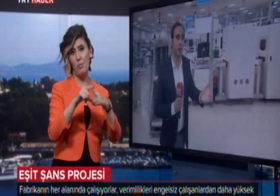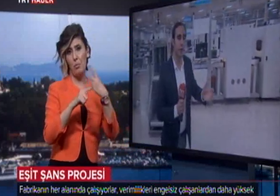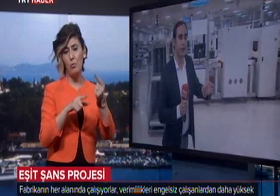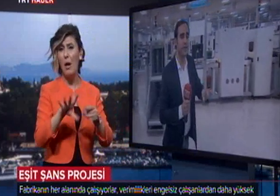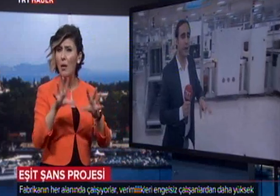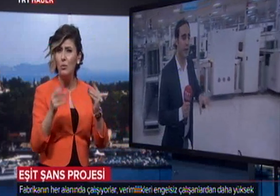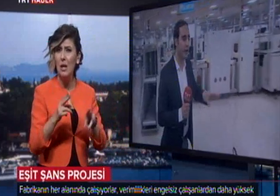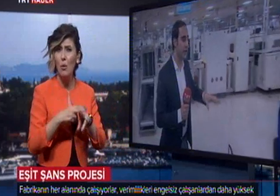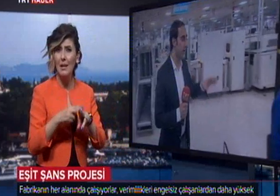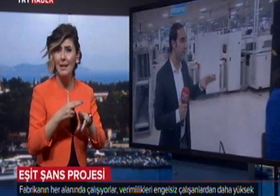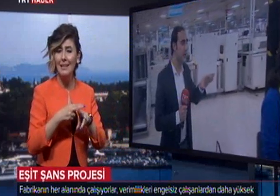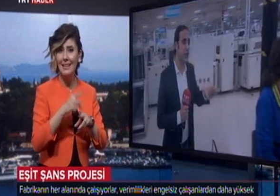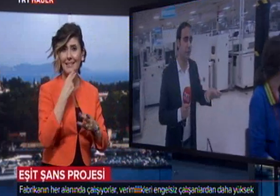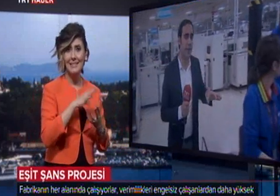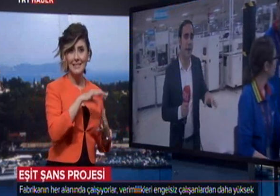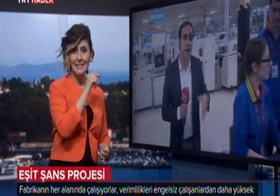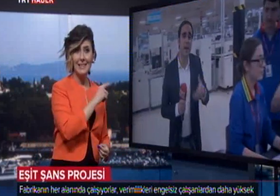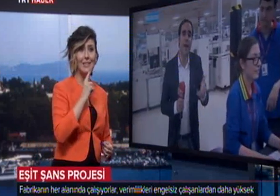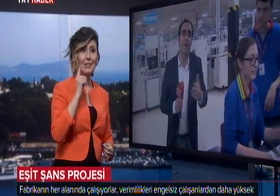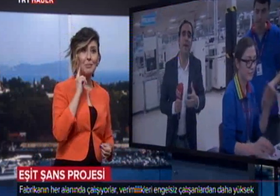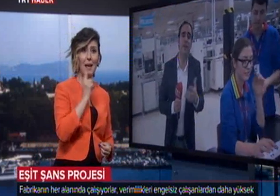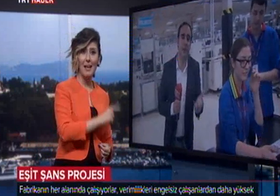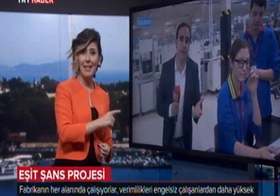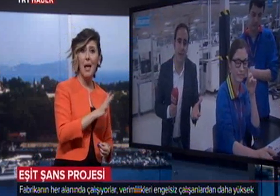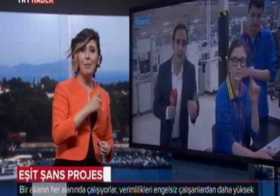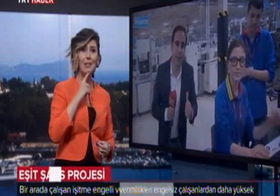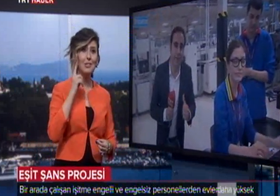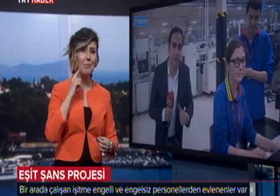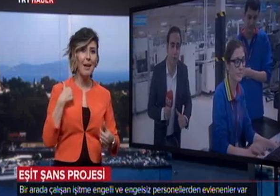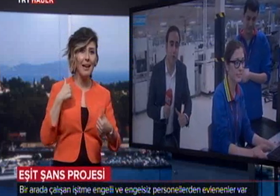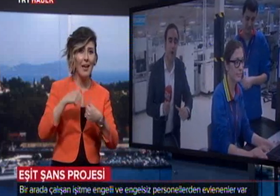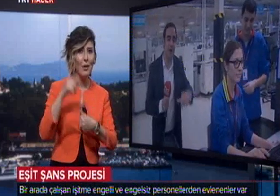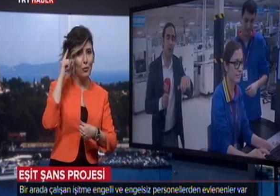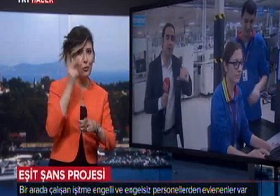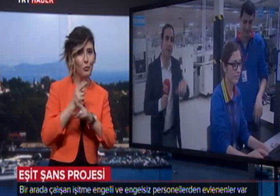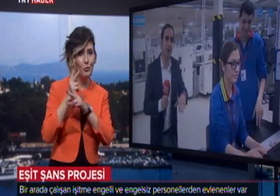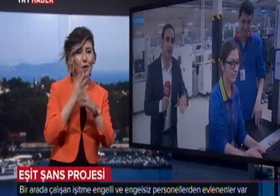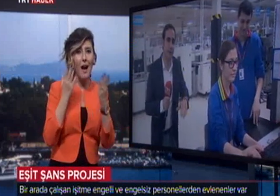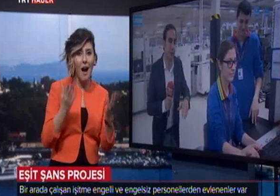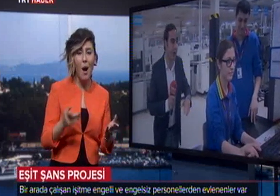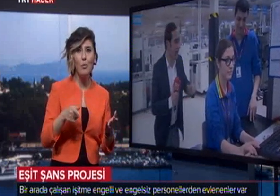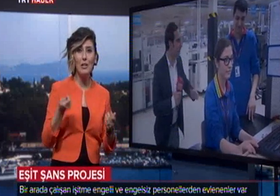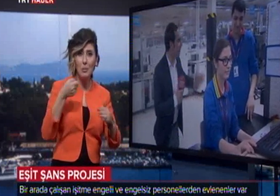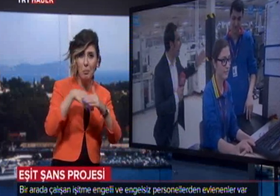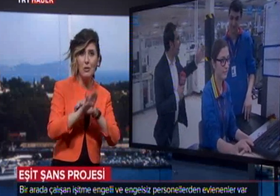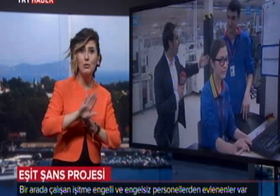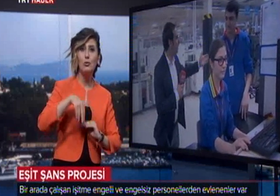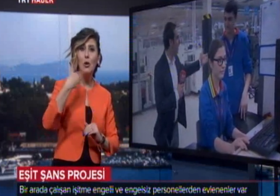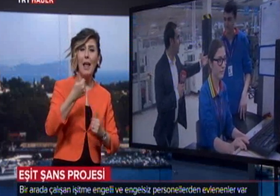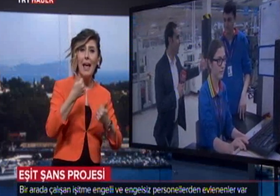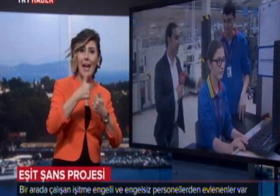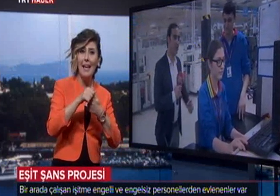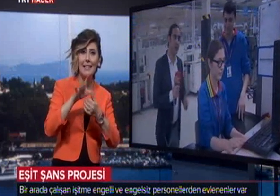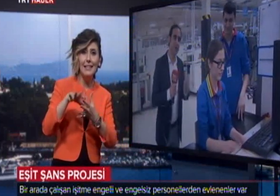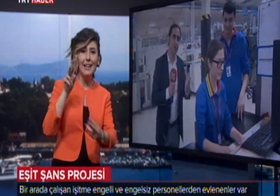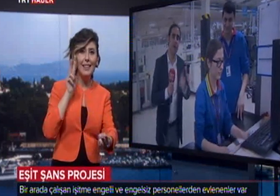Bunun en güzel örneği de Saniye Acar. Kendisi işitme engelli ve hep bir işitme engelliyle evleneceğini düşünüyordu. Ancak burada işe başladıktan sonra eşi Gani